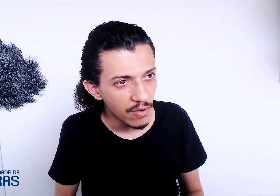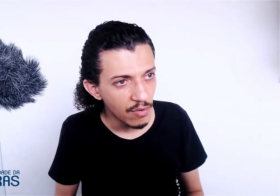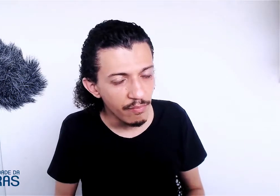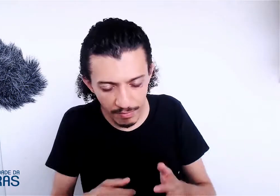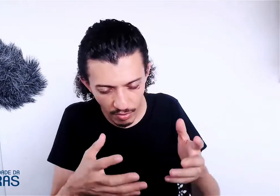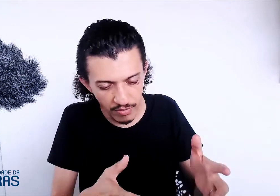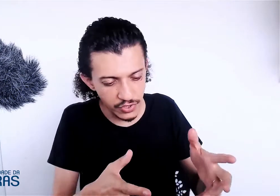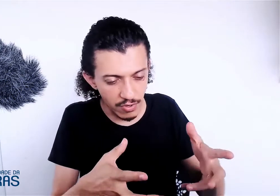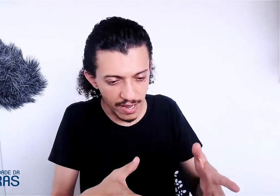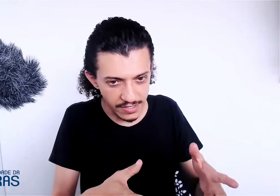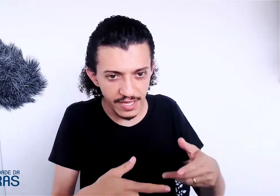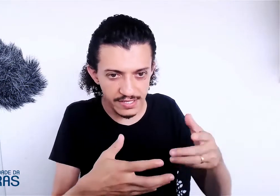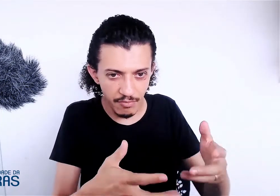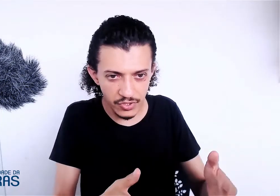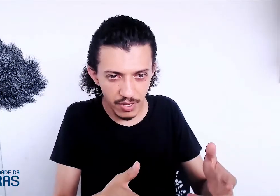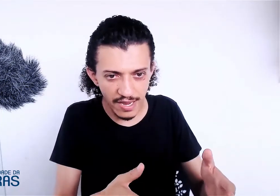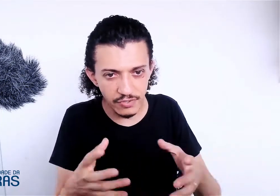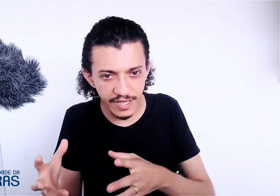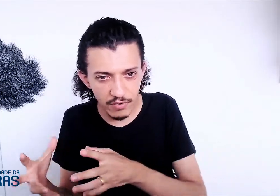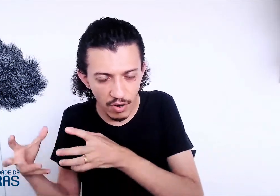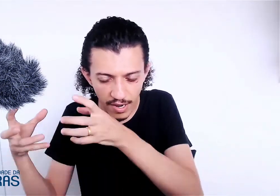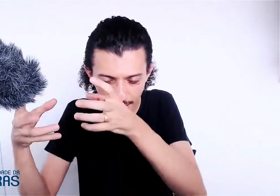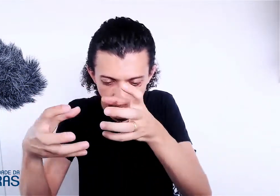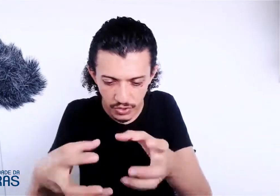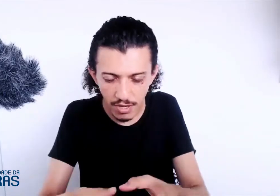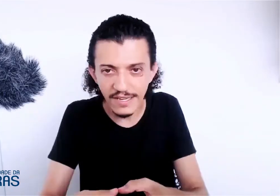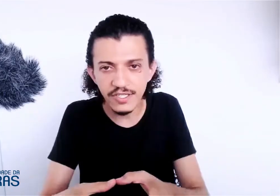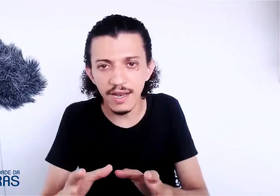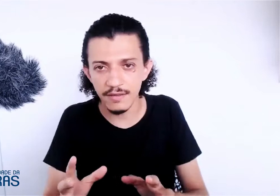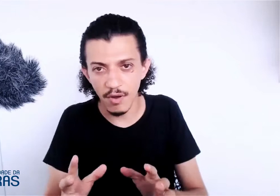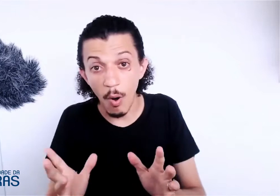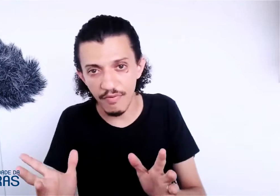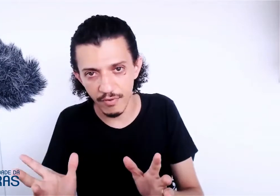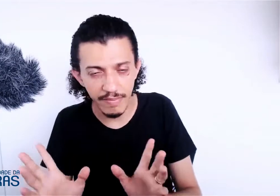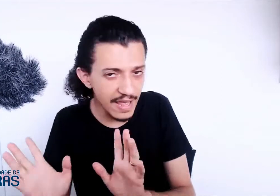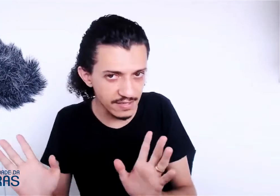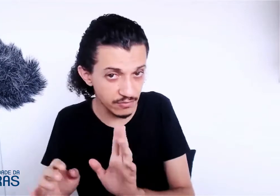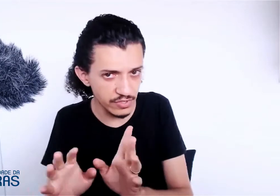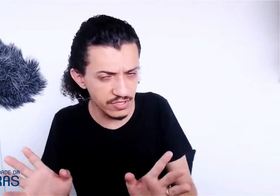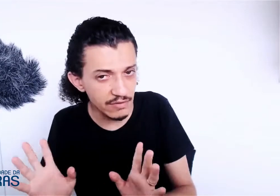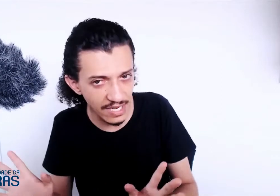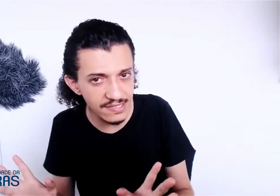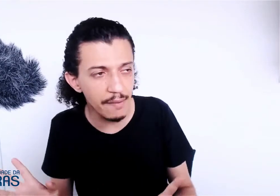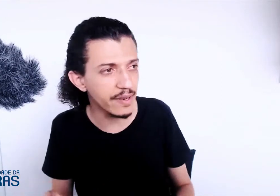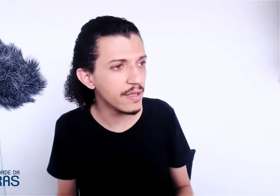Para o bolo de chocolate ter sabor de chocolate, você tem que colocar chocolate nele. Óbvio. Beleza. Isso aí já sabe, né?